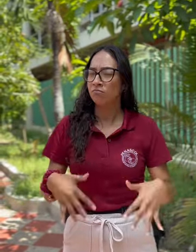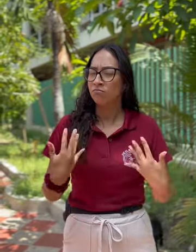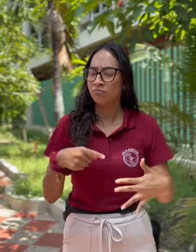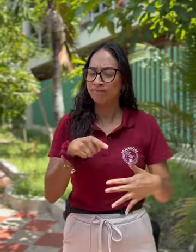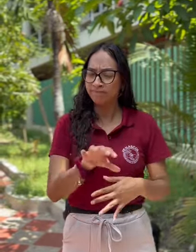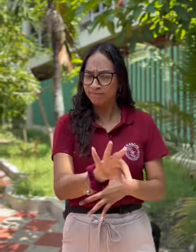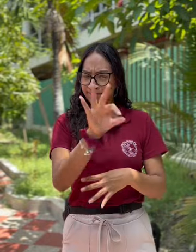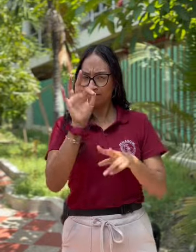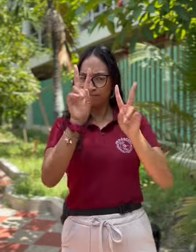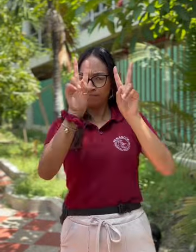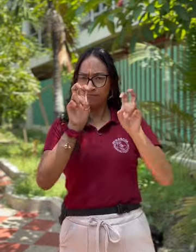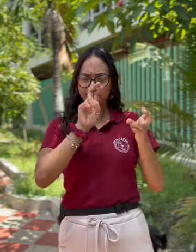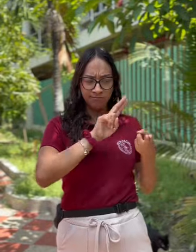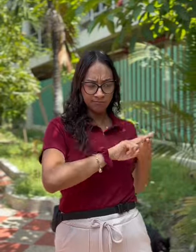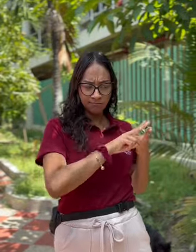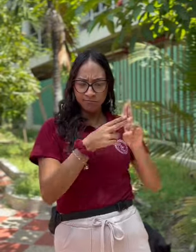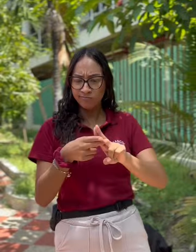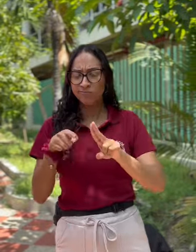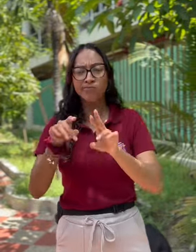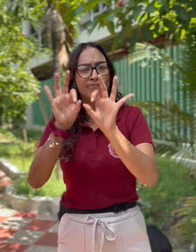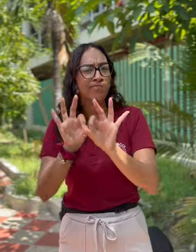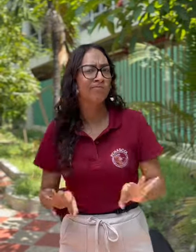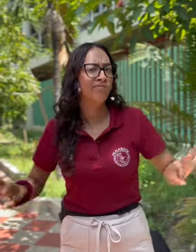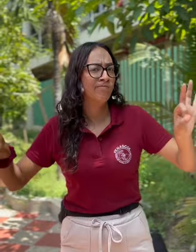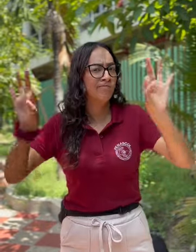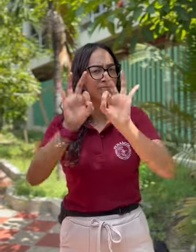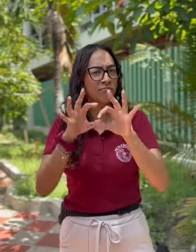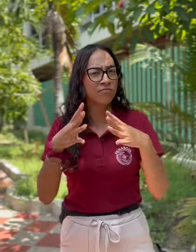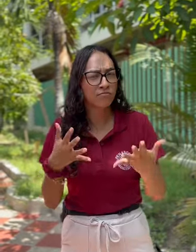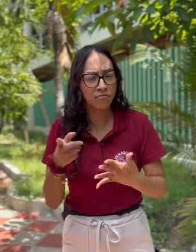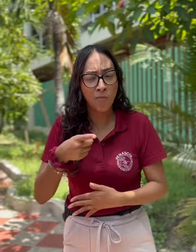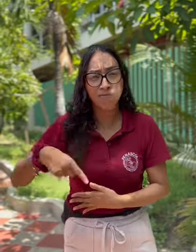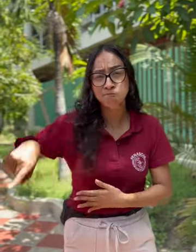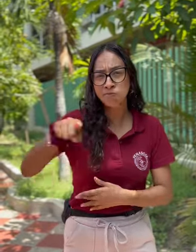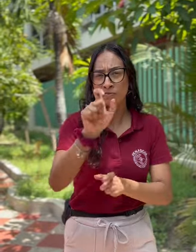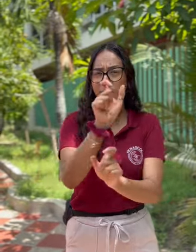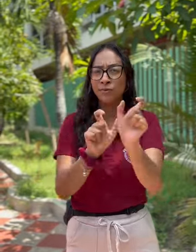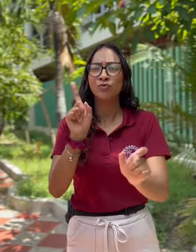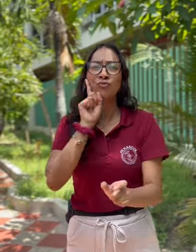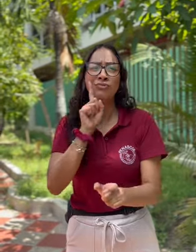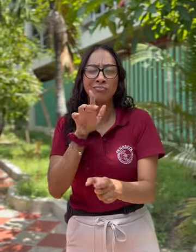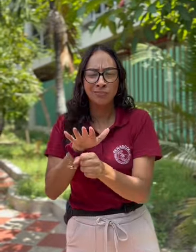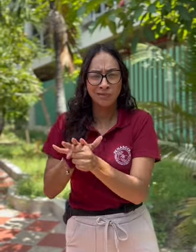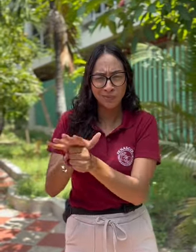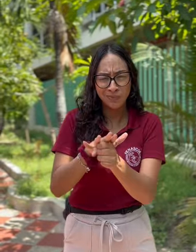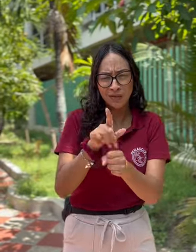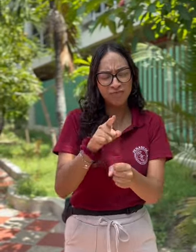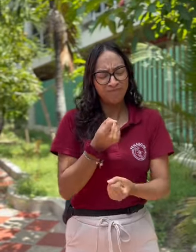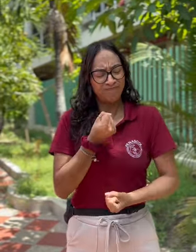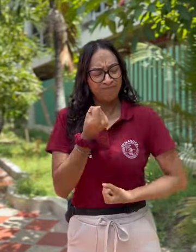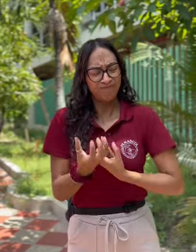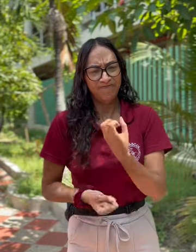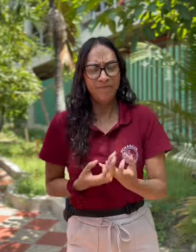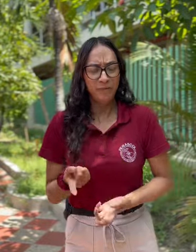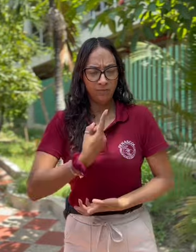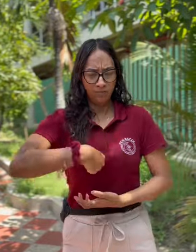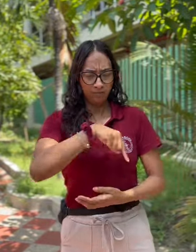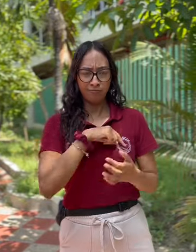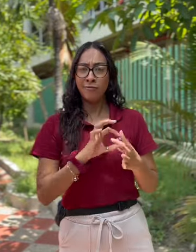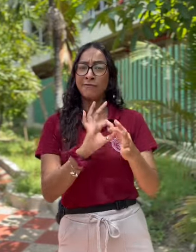importancia en cuanto al diálogo acerca de las problemáticas de las personas sordas. En donde desde